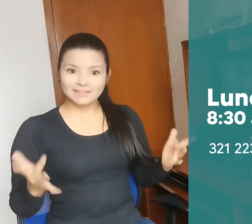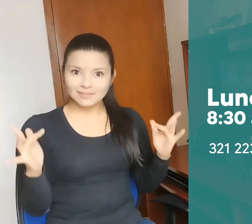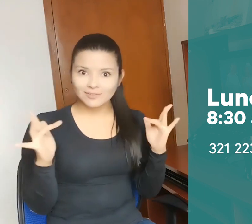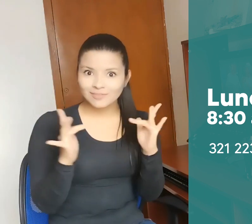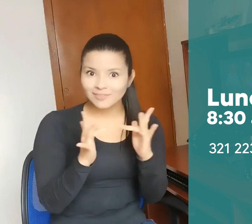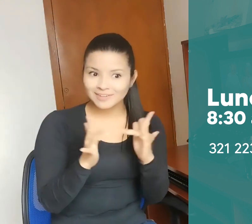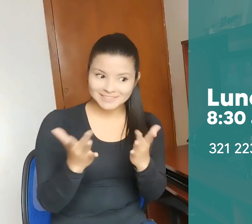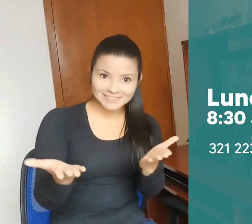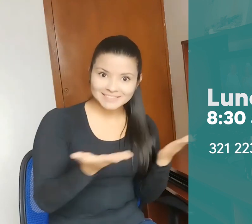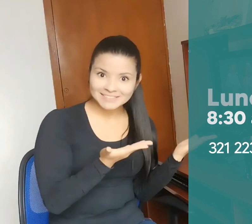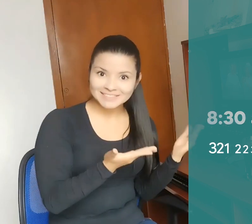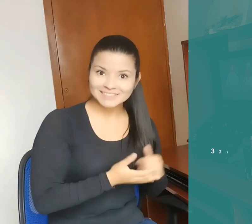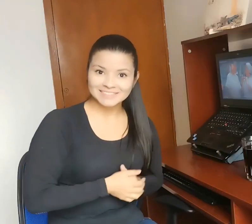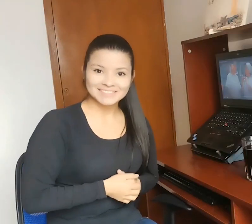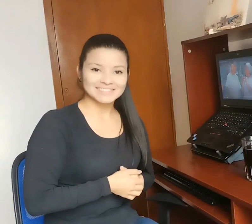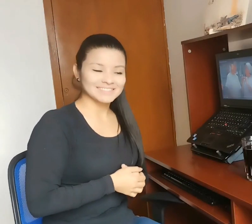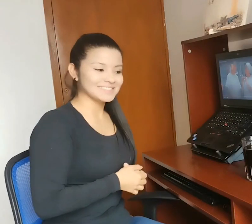Pónganse en contacto. Bienvenidos.